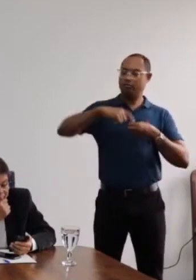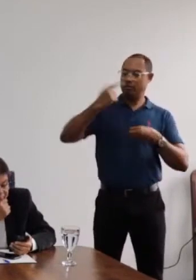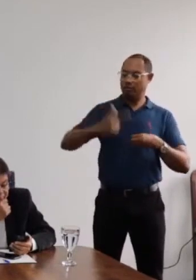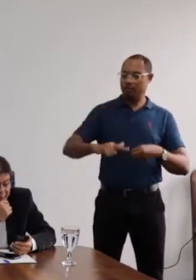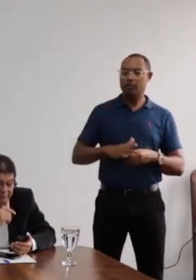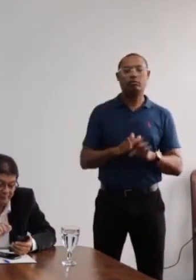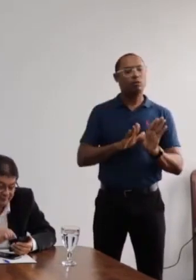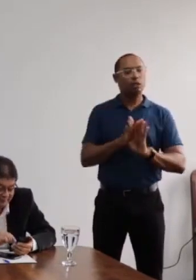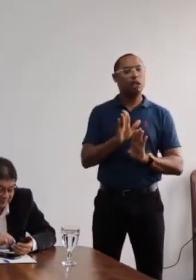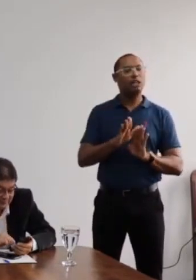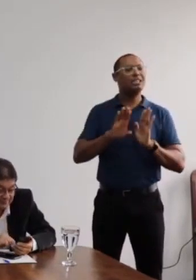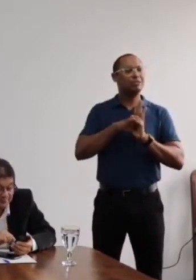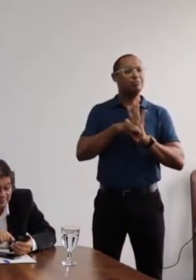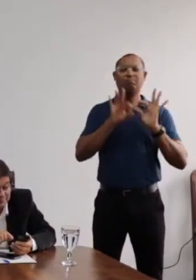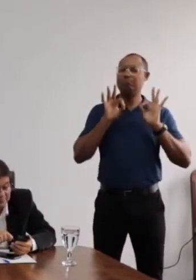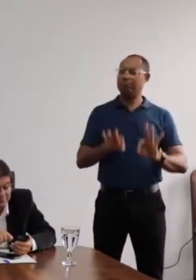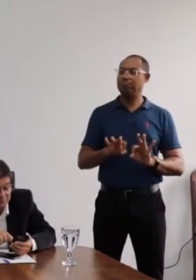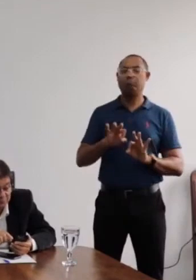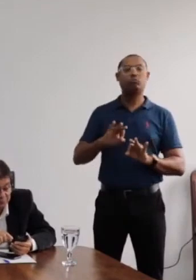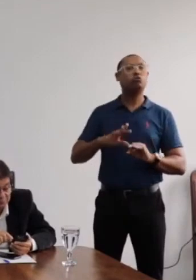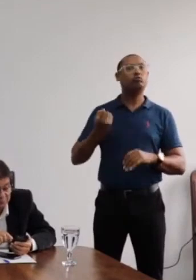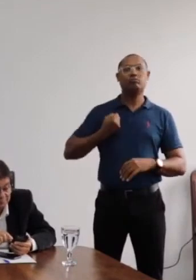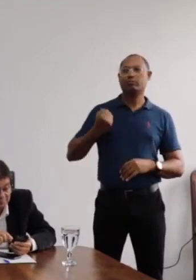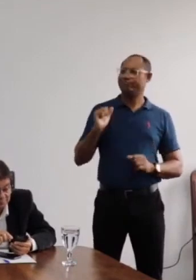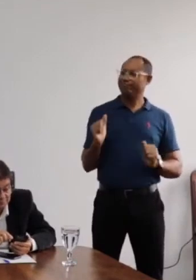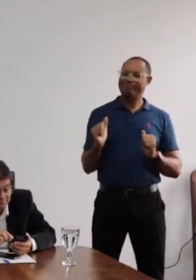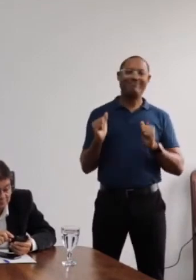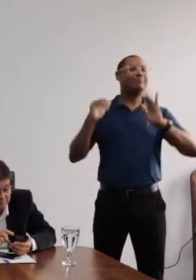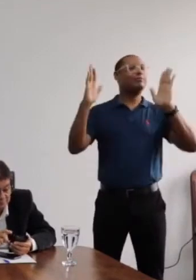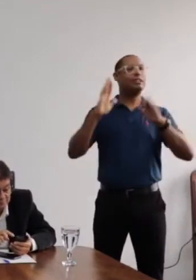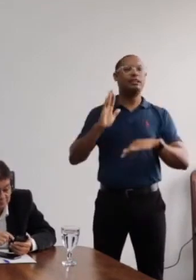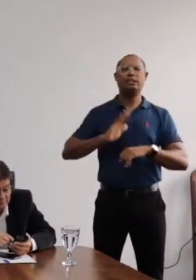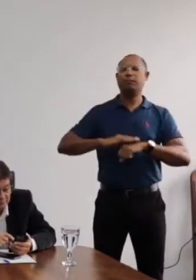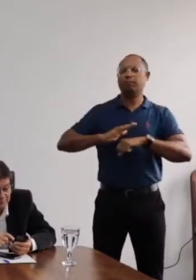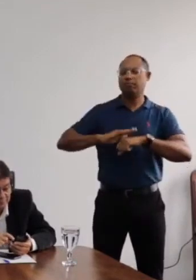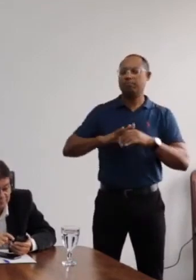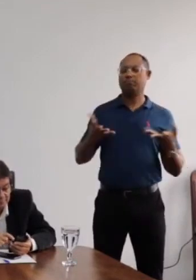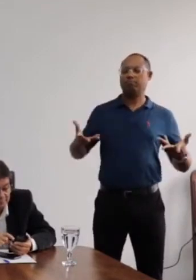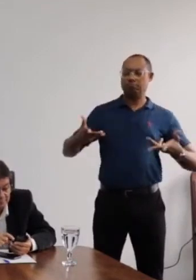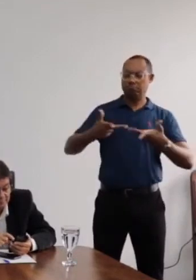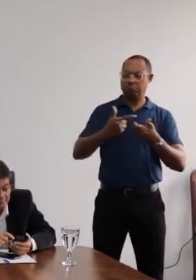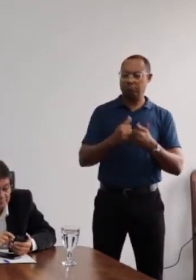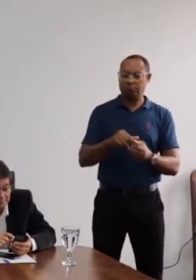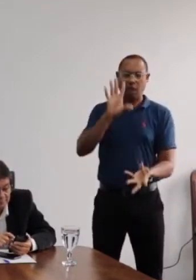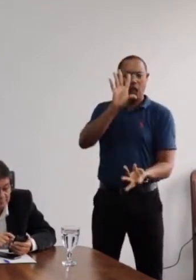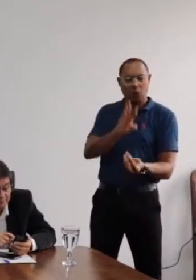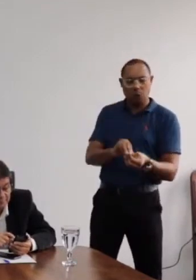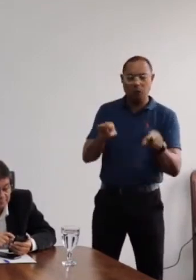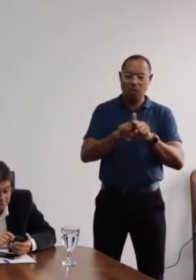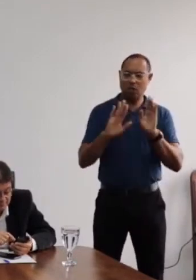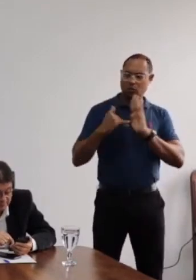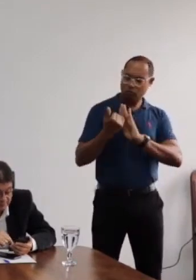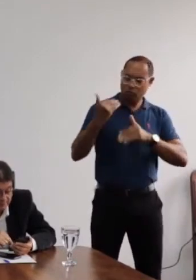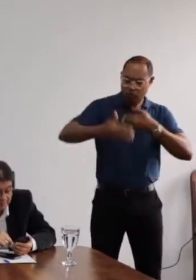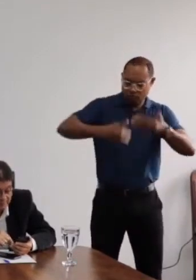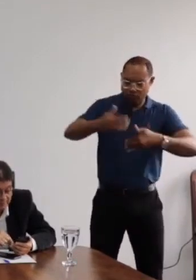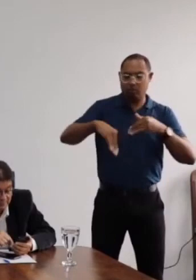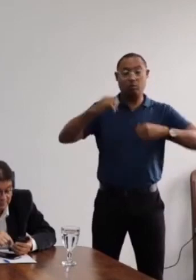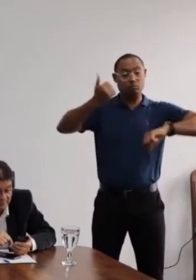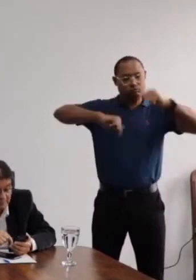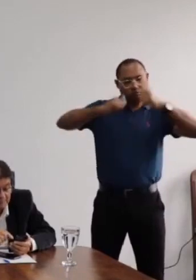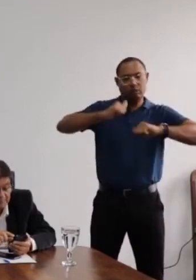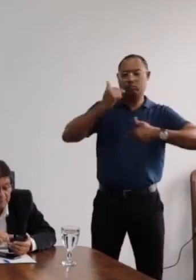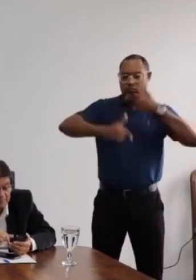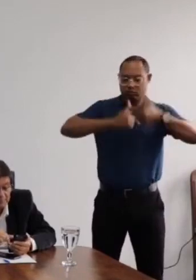esse conceito, é um conceito geral que atesta de forma sintetizada todo o processo de avaliação do